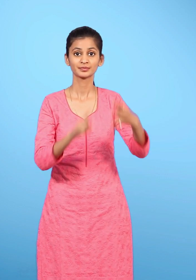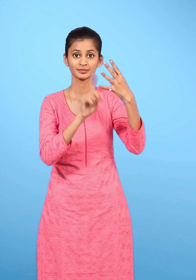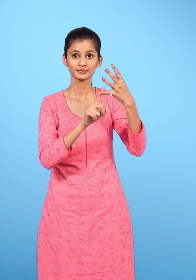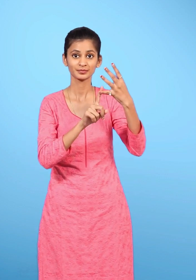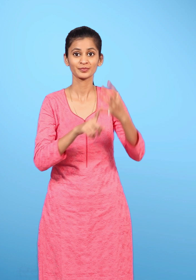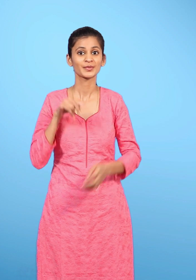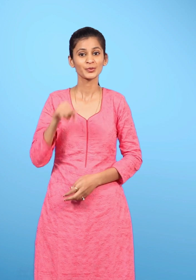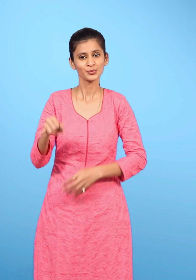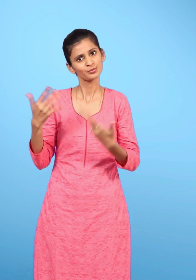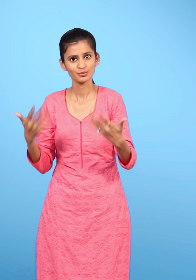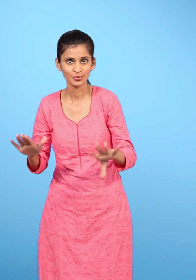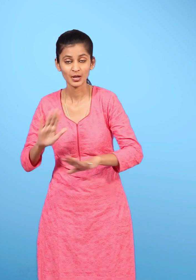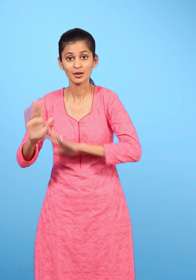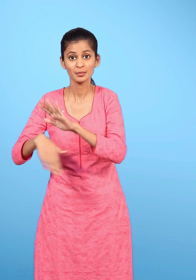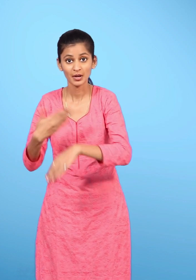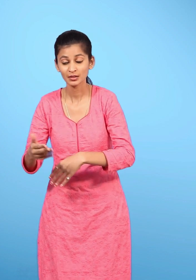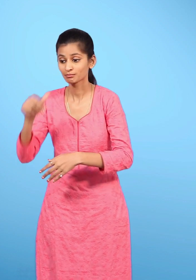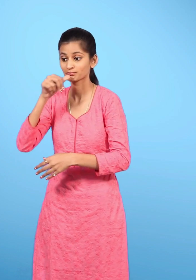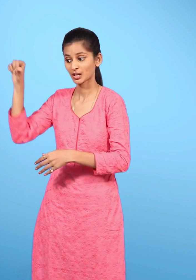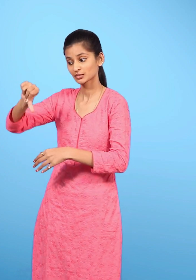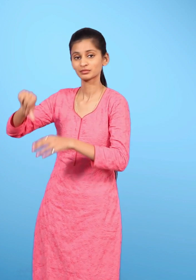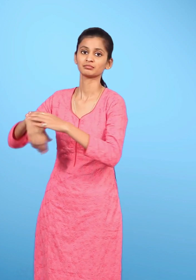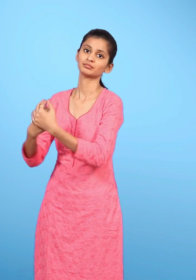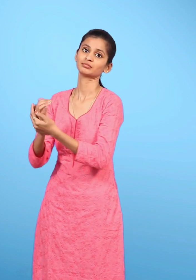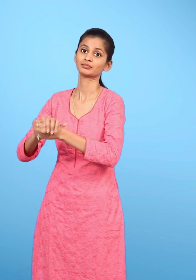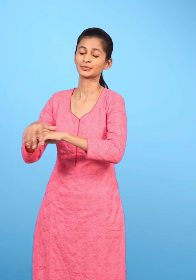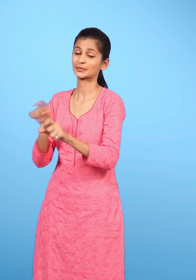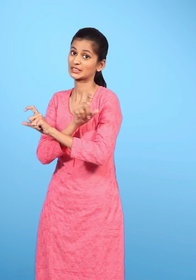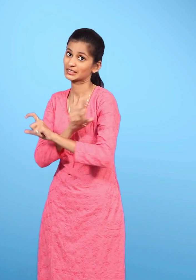टॉयलेट जाने के बाद अच्छी तरह से हाथ धोई